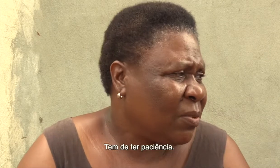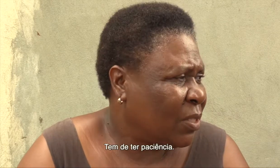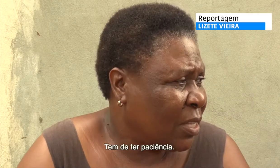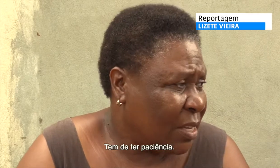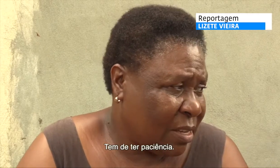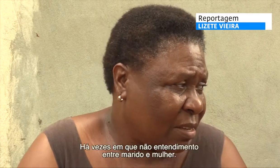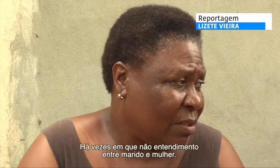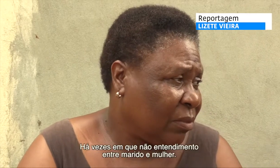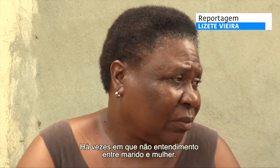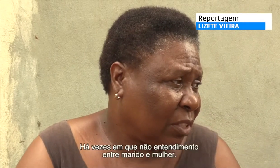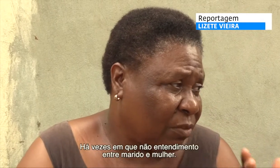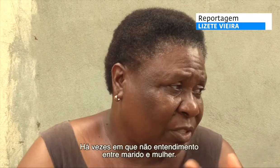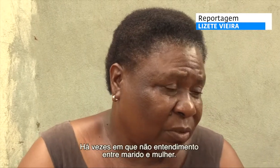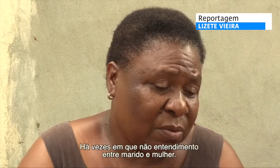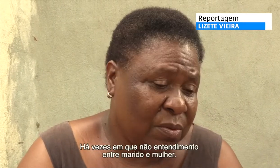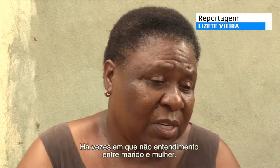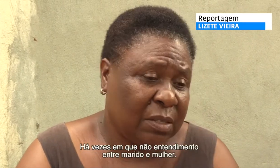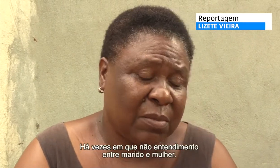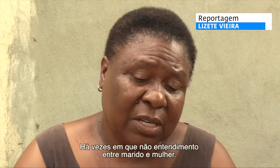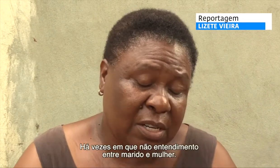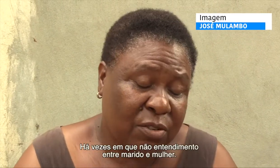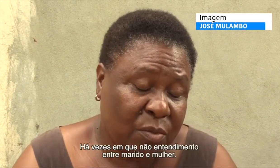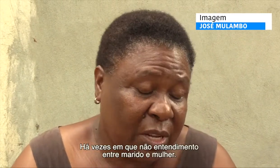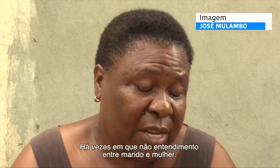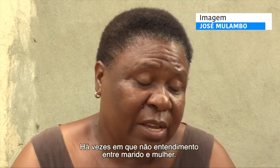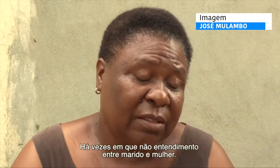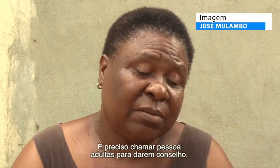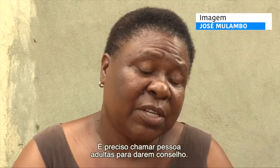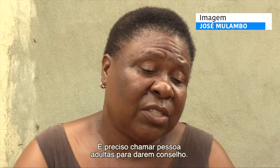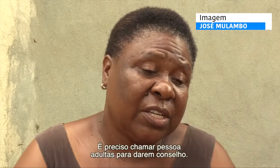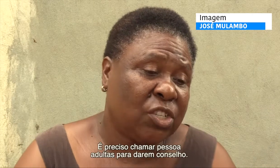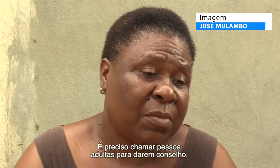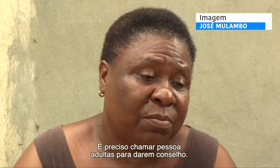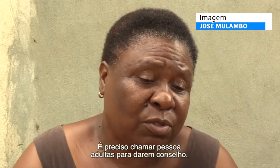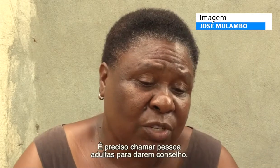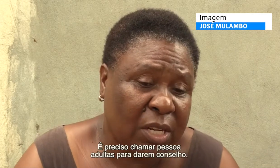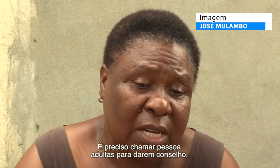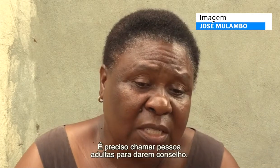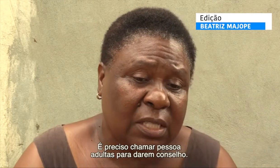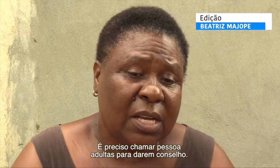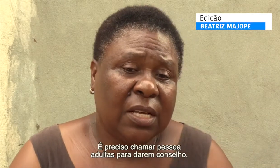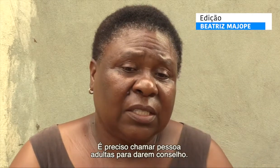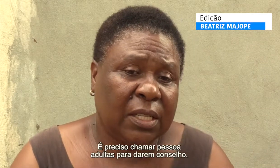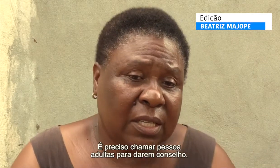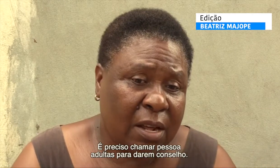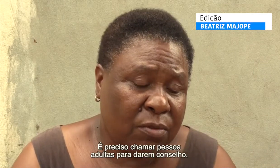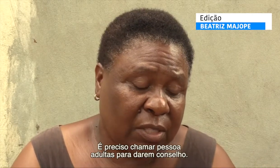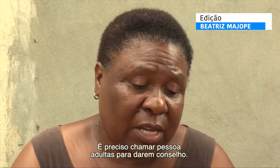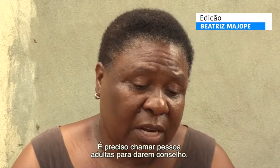não sei o que, às vezes luta, marido, mulher. Mas tem que chamar pessoas grandes, sentar e aconselhar